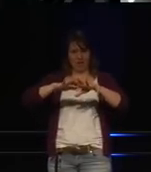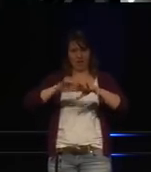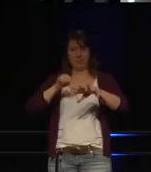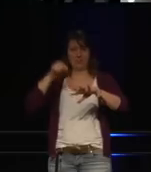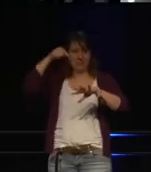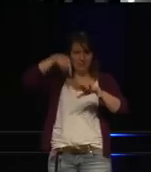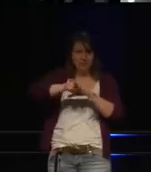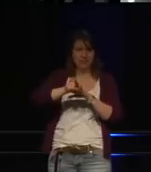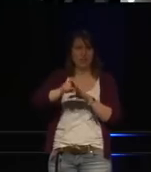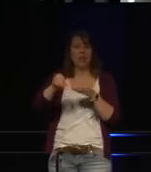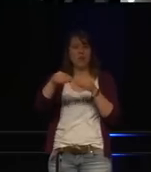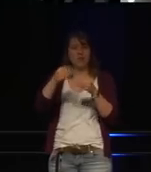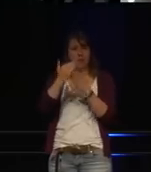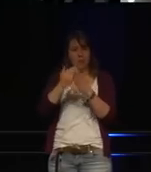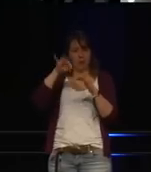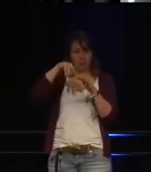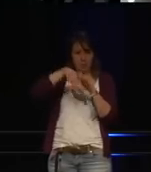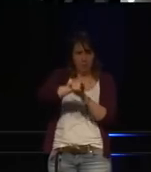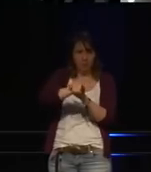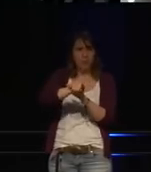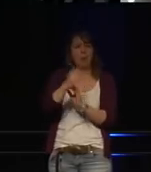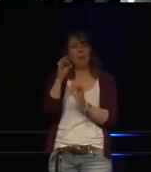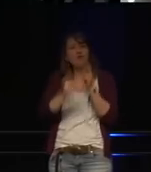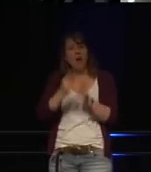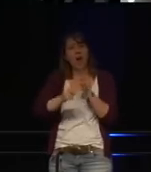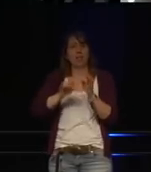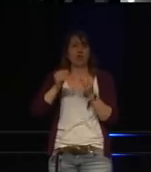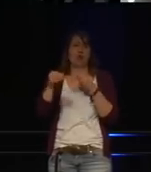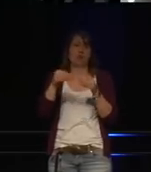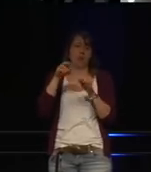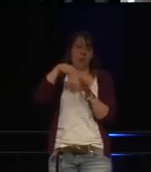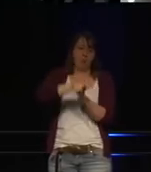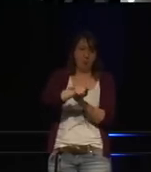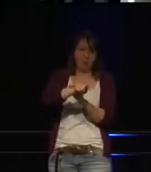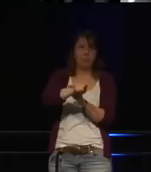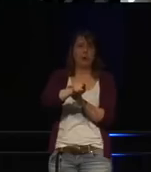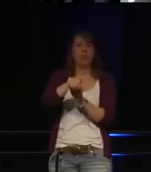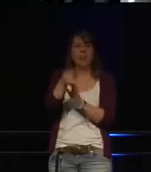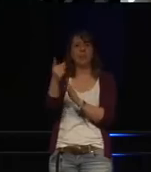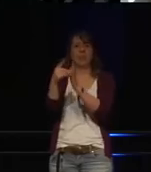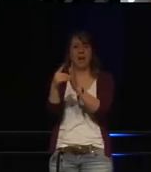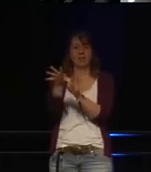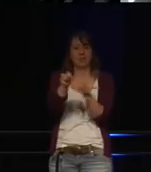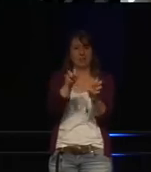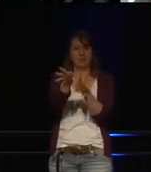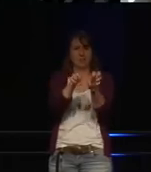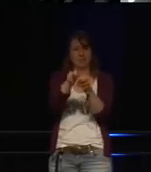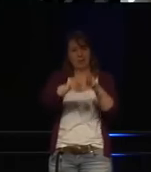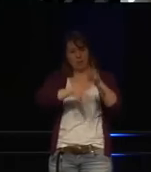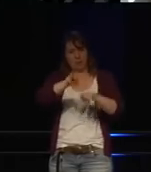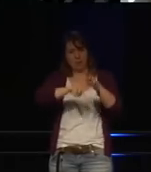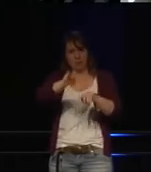Schadsoftware infizierten, ohne dass die Besitzer davon wissen oder die Operators davon wissen.